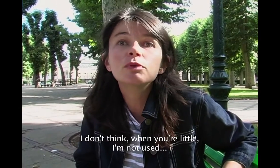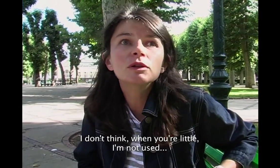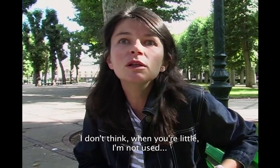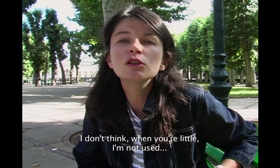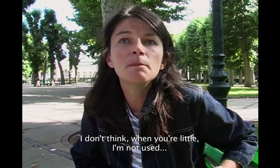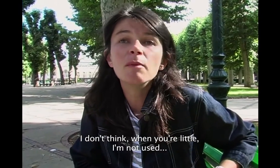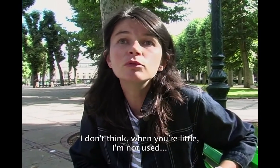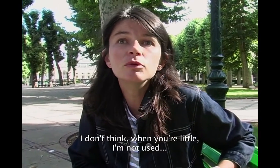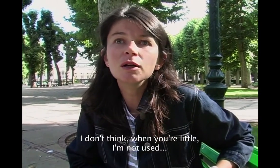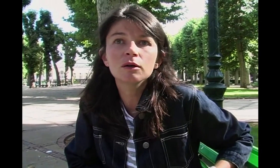suis petite, je n pas boutoué.